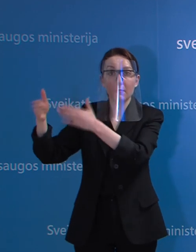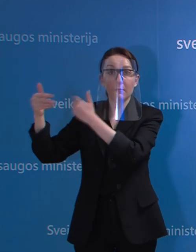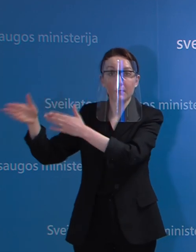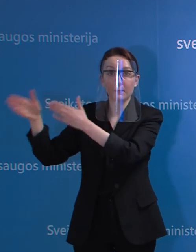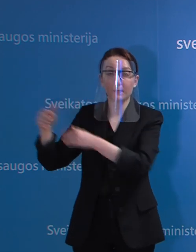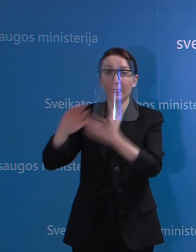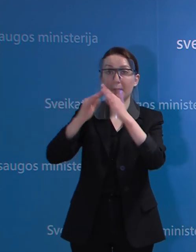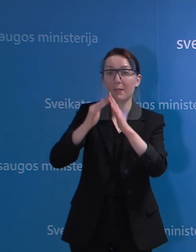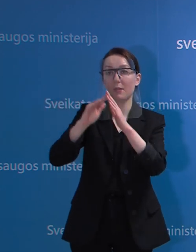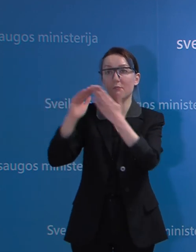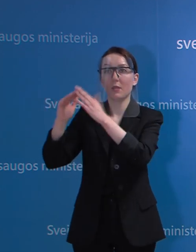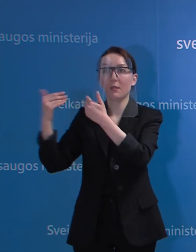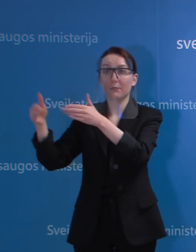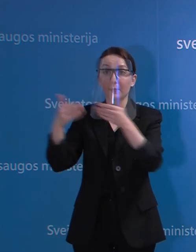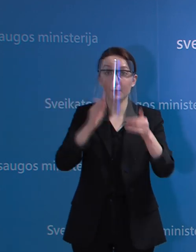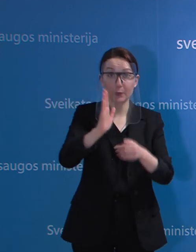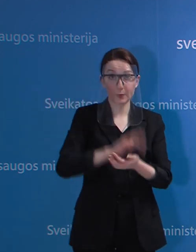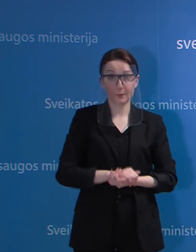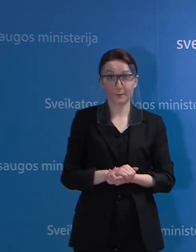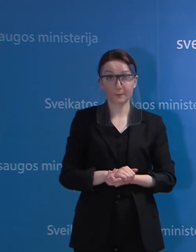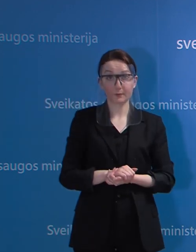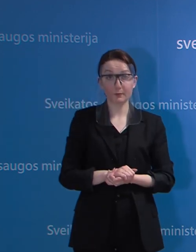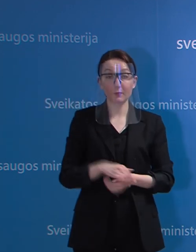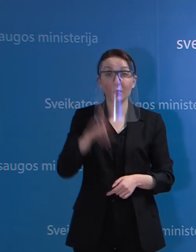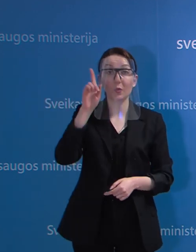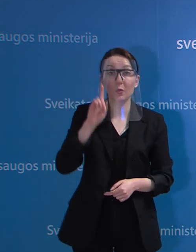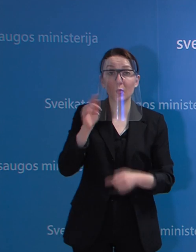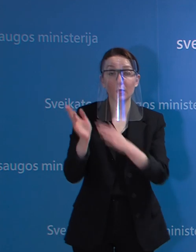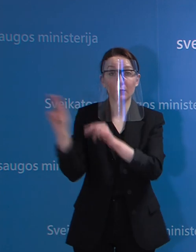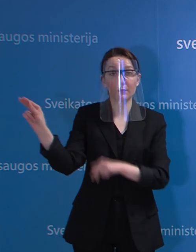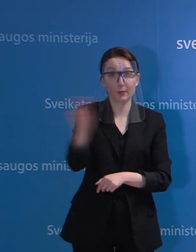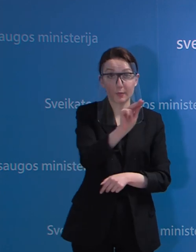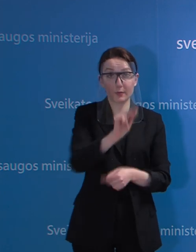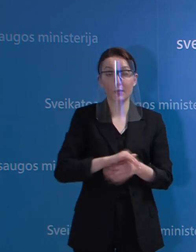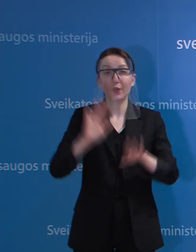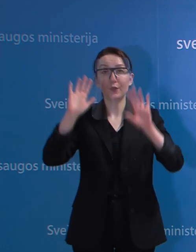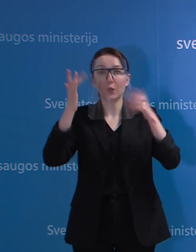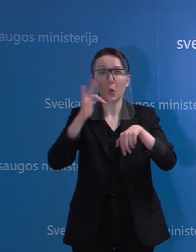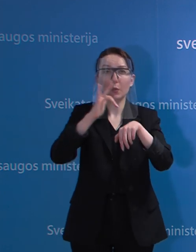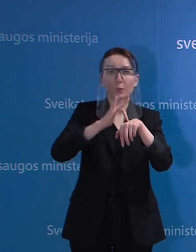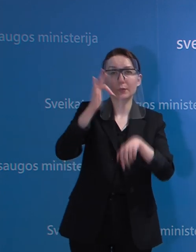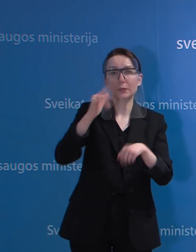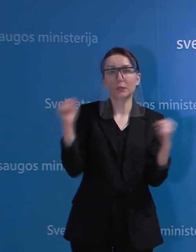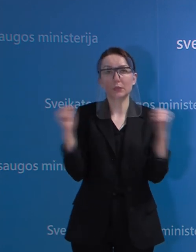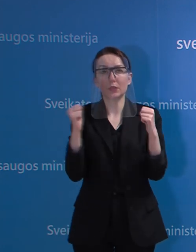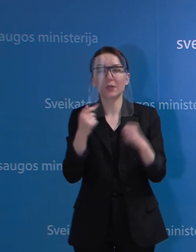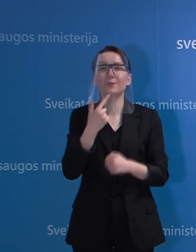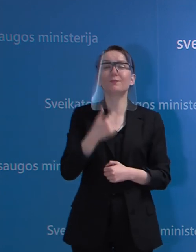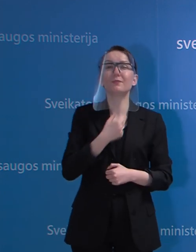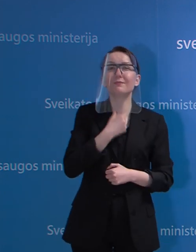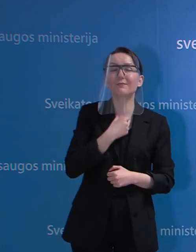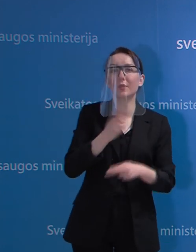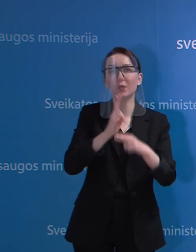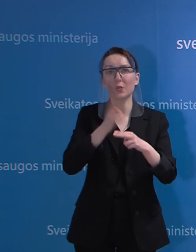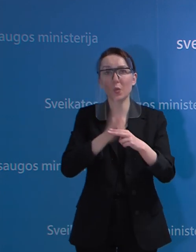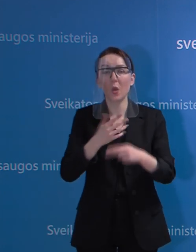savivaldybėje. Tai tiesiog noriu priminti, kad pajutus šaltkretį, gerklės kausma,